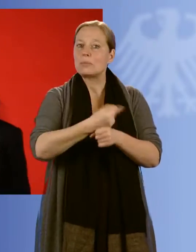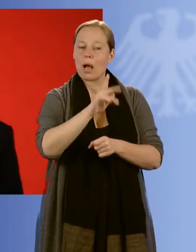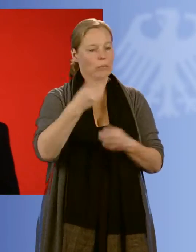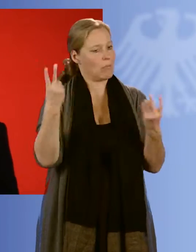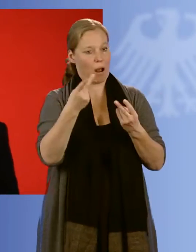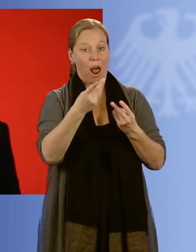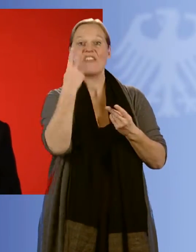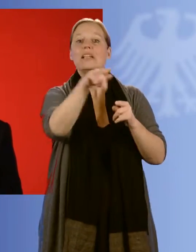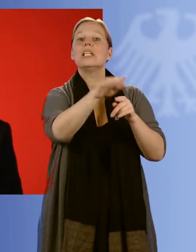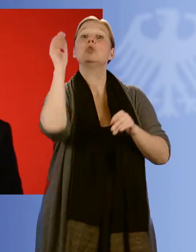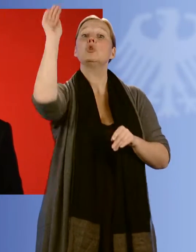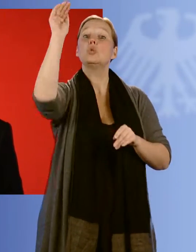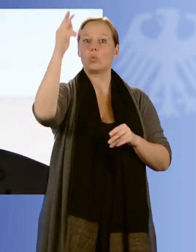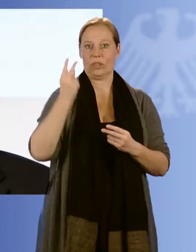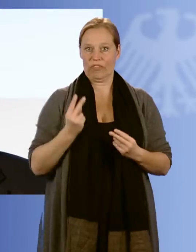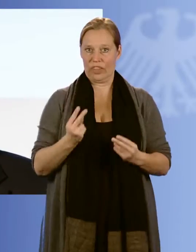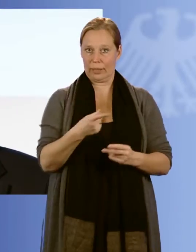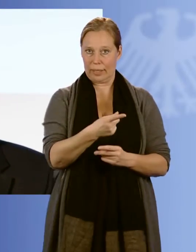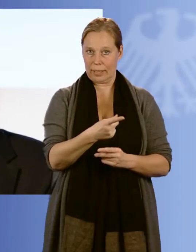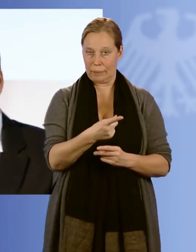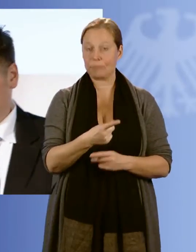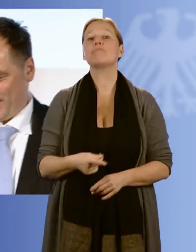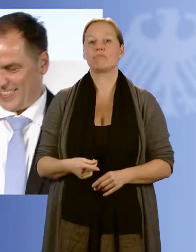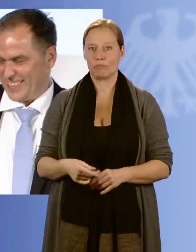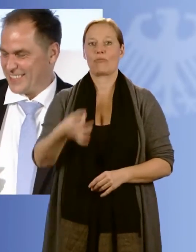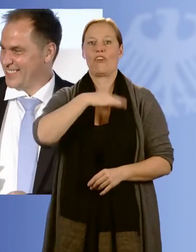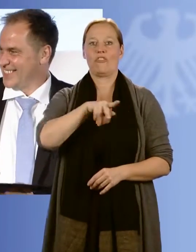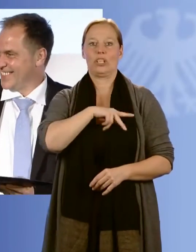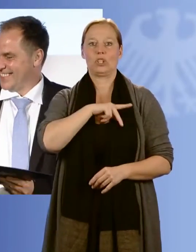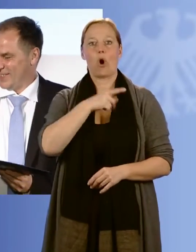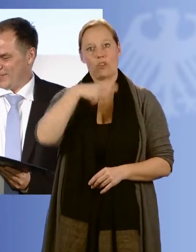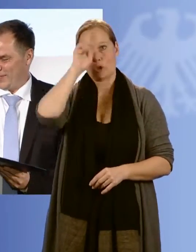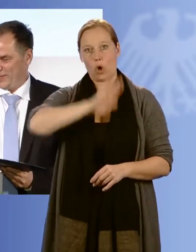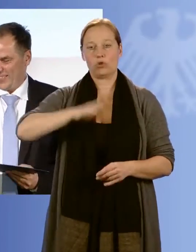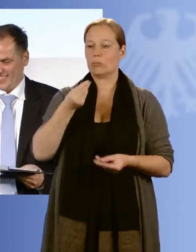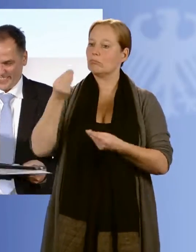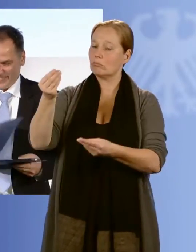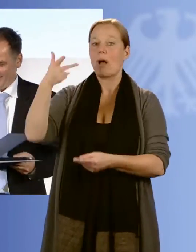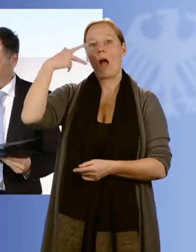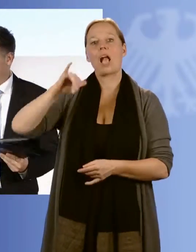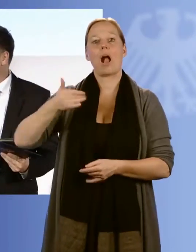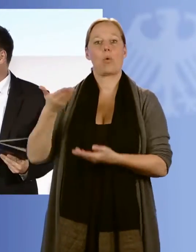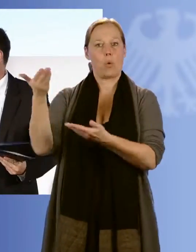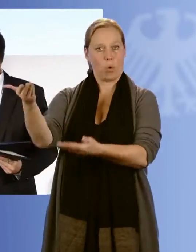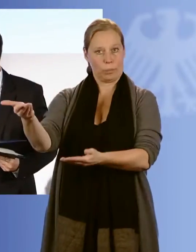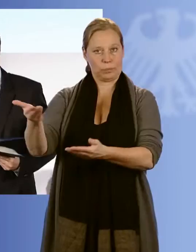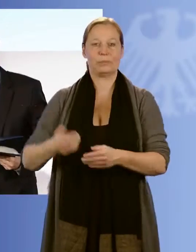die Zukunft der jungen Menschen im Blick. Der Verdienstorden der Bundesrepublik Deutschland für Jürgen Jankow.